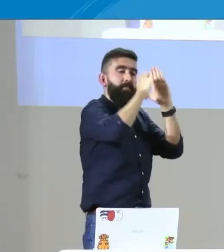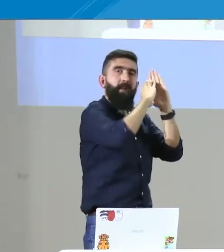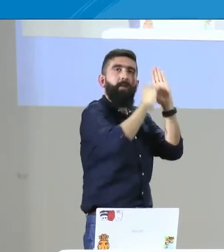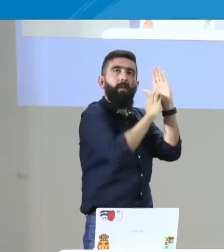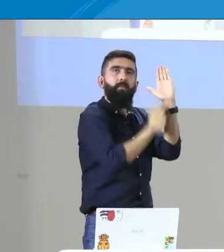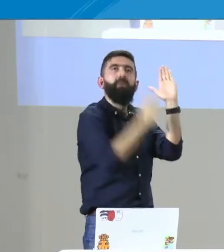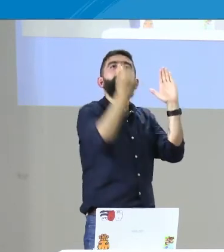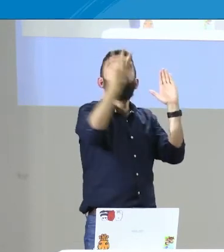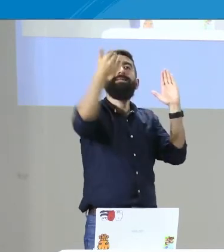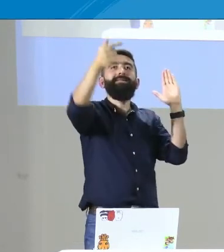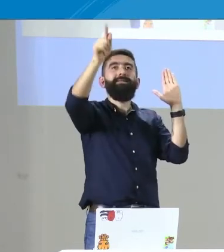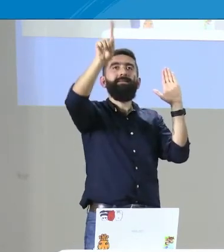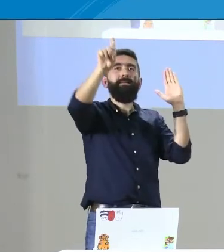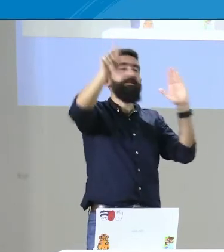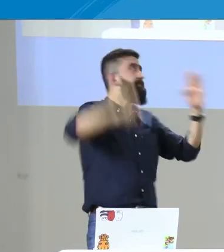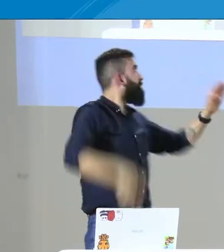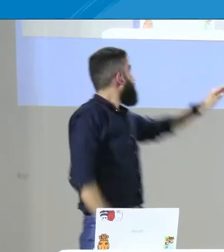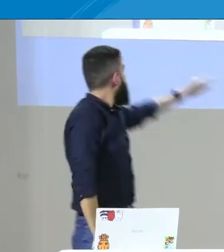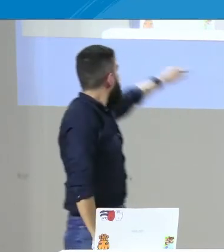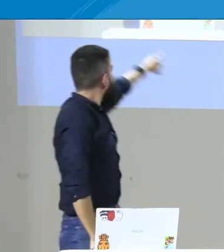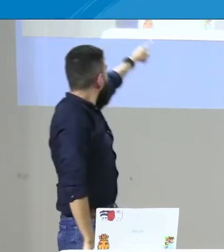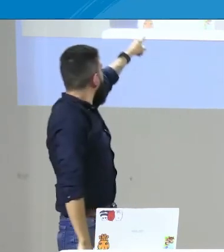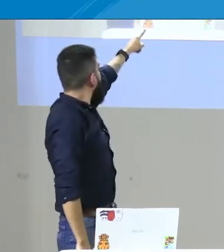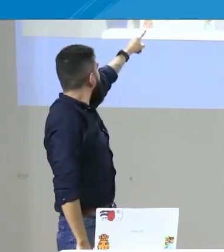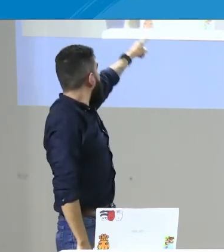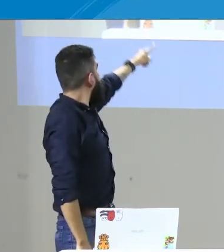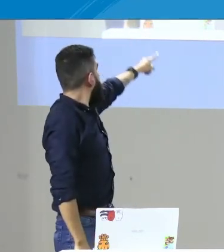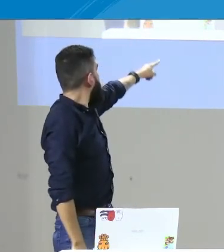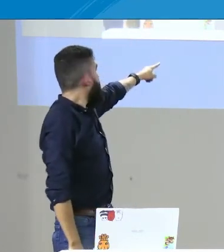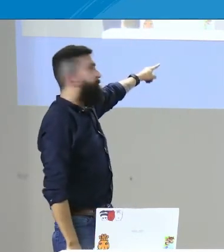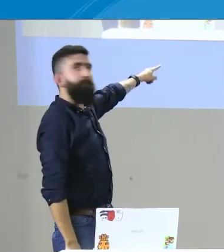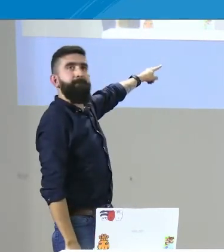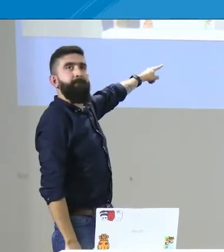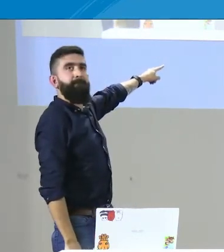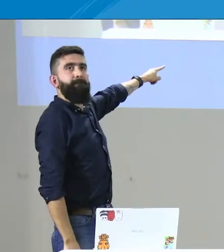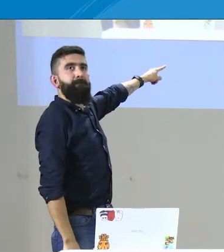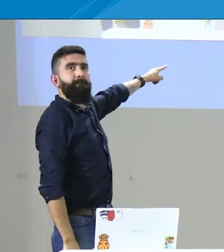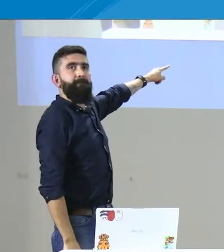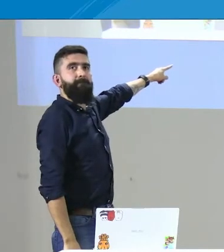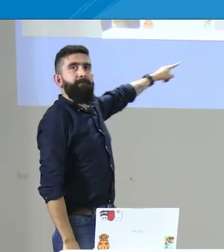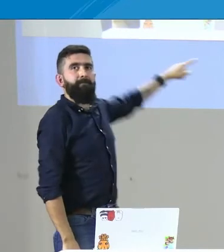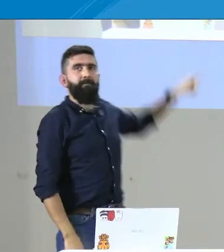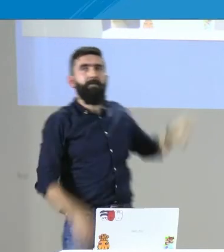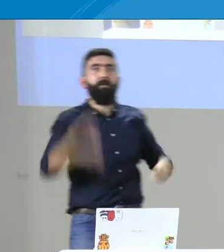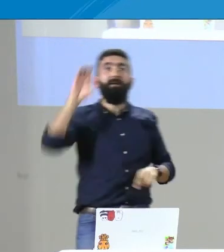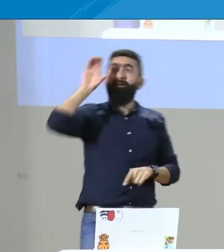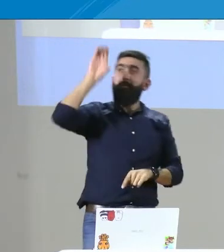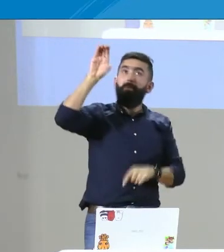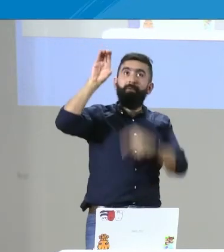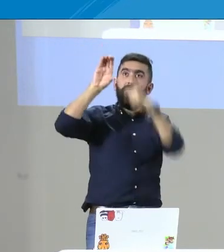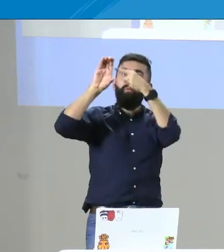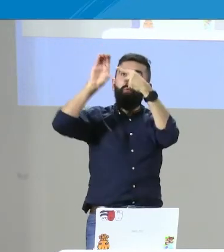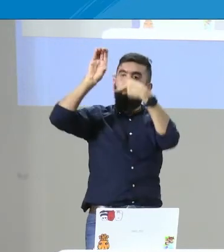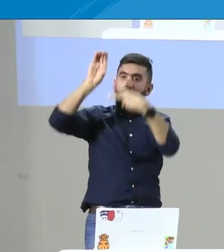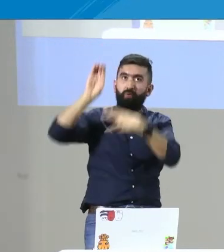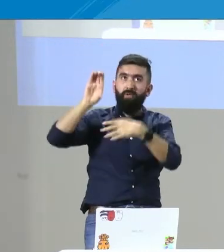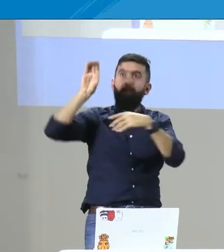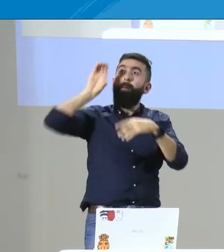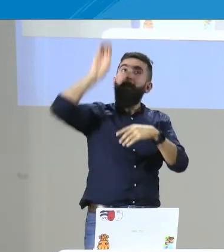de este estudio. Entonces, va a tener varios componentes, son 16 secciones, específicamente, aquí los estoy mostrando en pantalla,